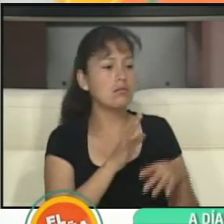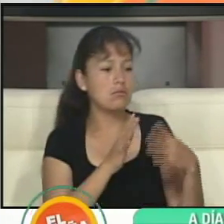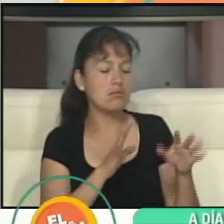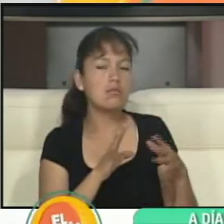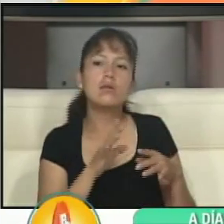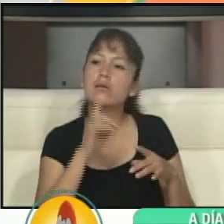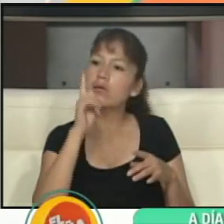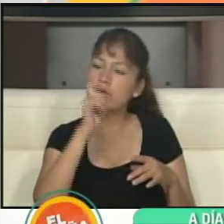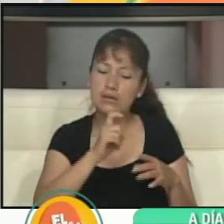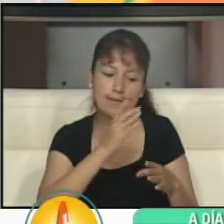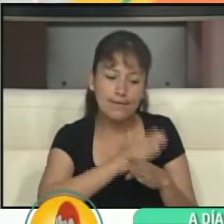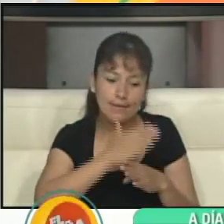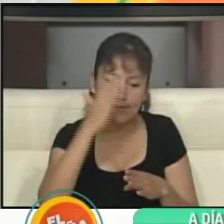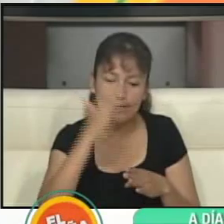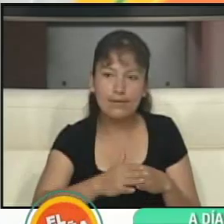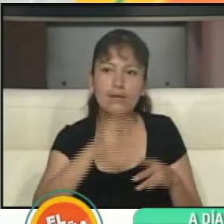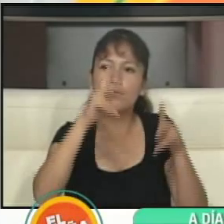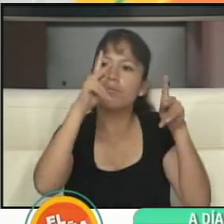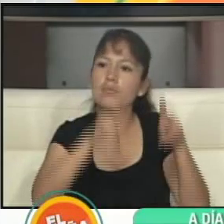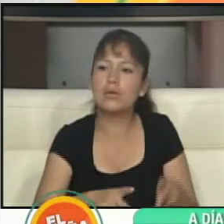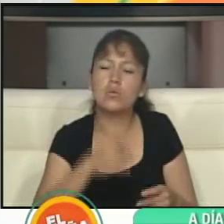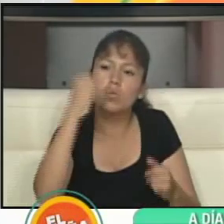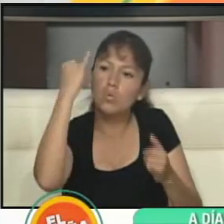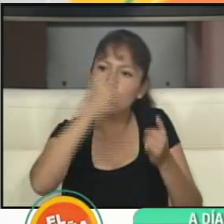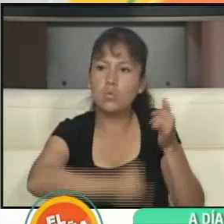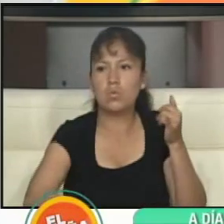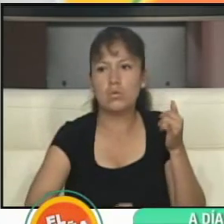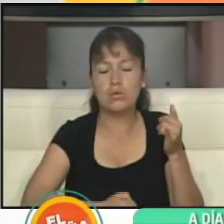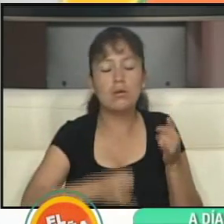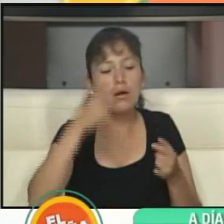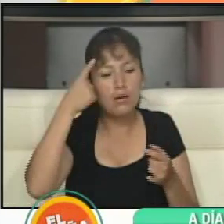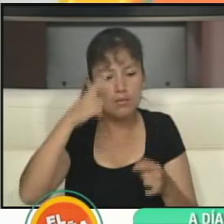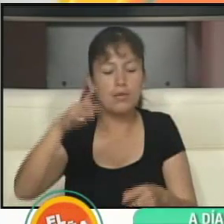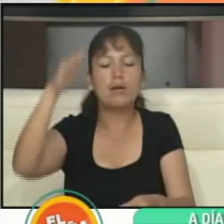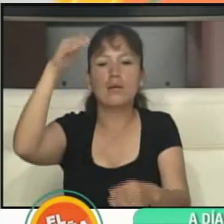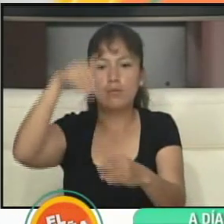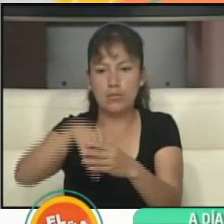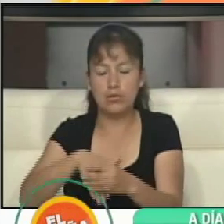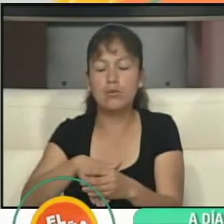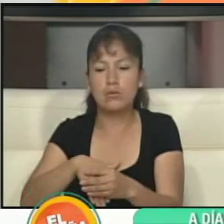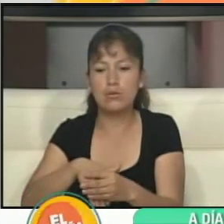van a ver, tienen que terminar hasta el último ciudadano para emitir su voto.